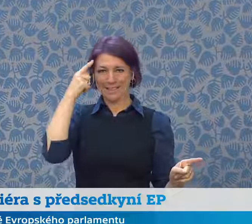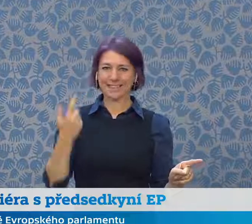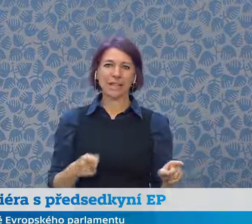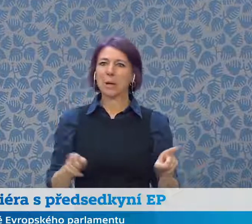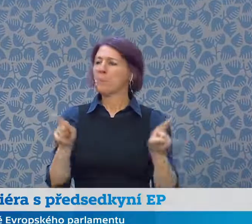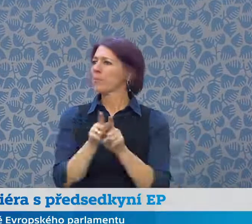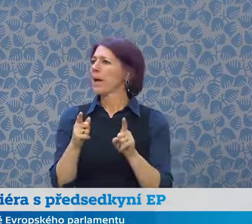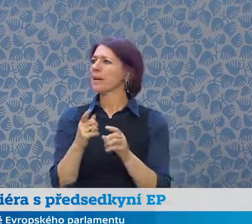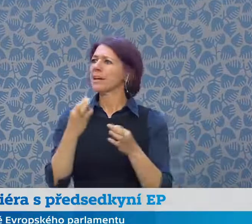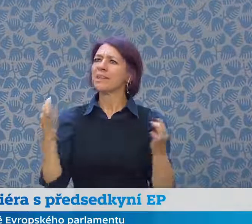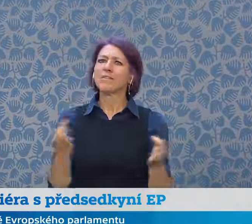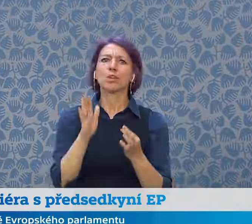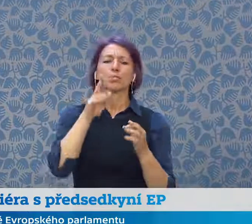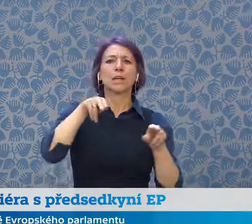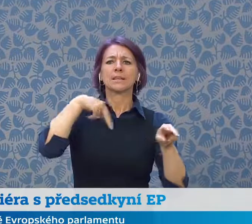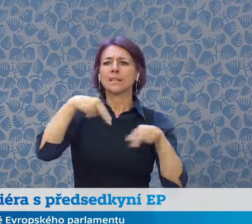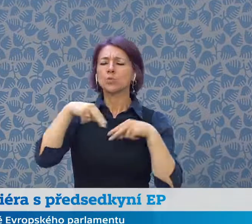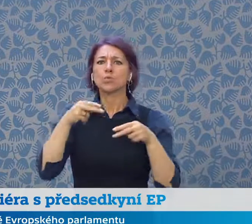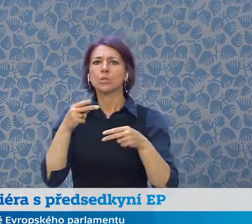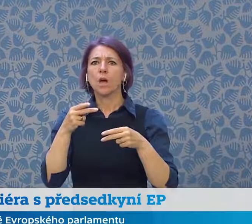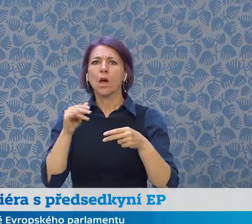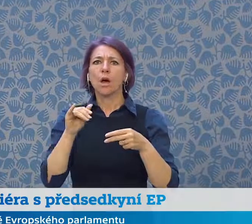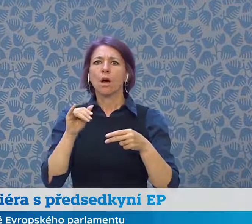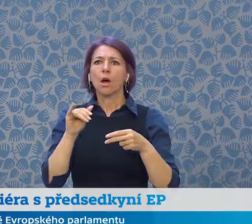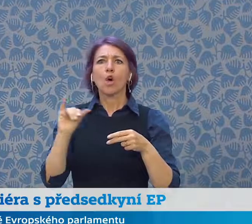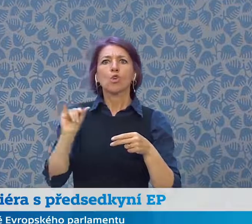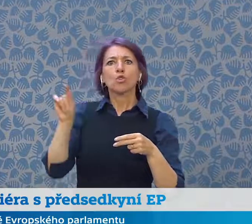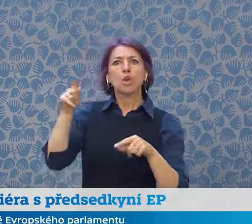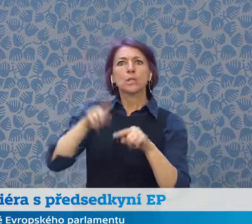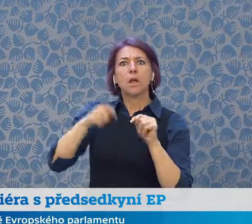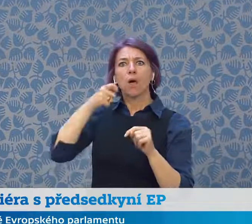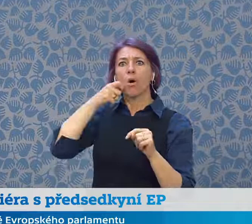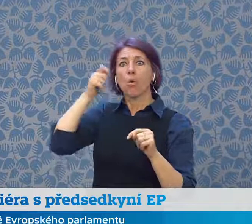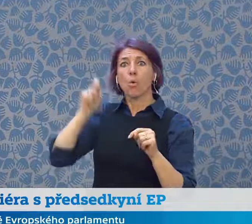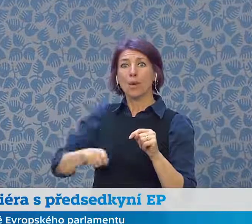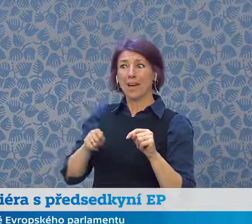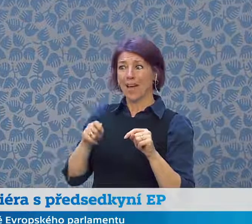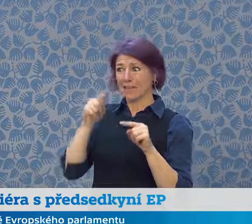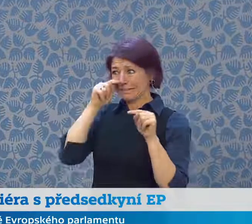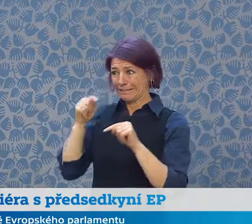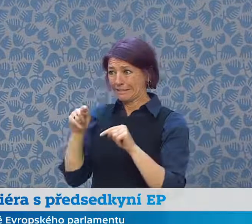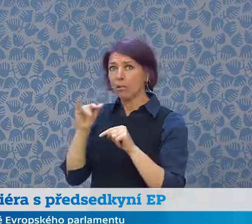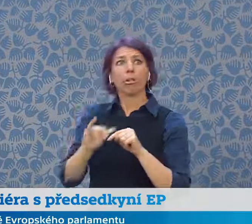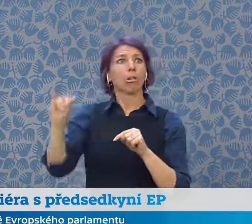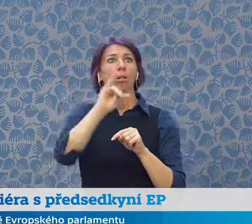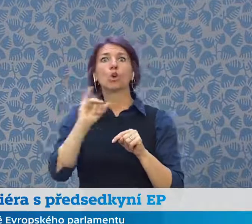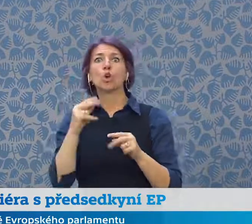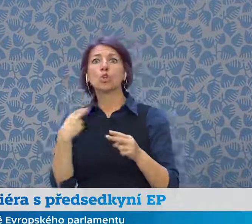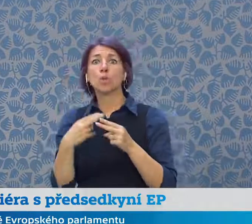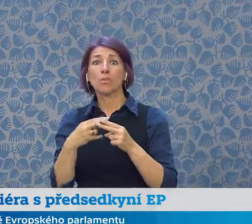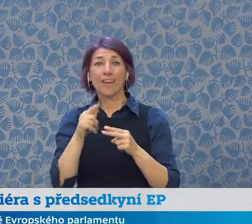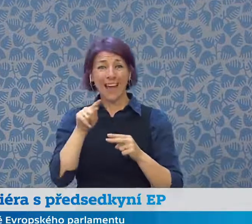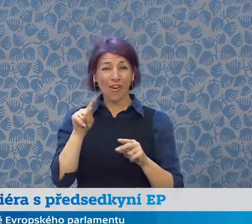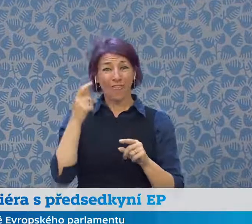diskutovat za to, kdo je zodpovědný za zločiny, válečné zločiny na našem kontinentu? Že